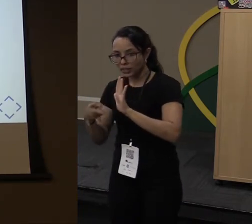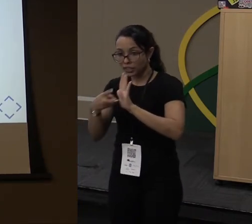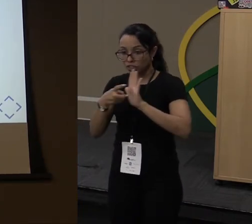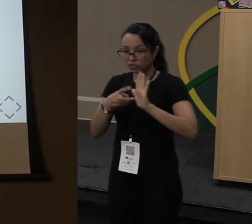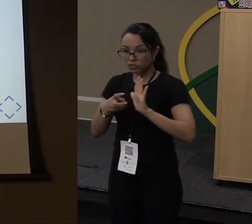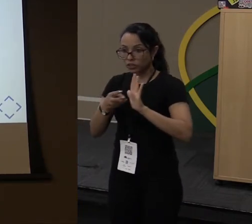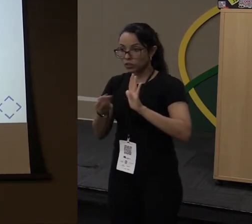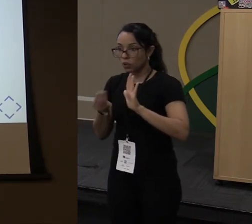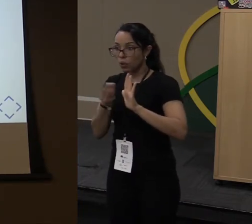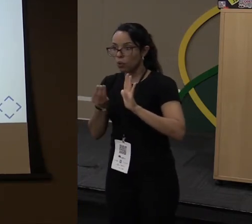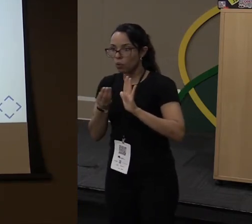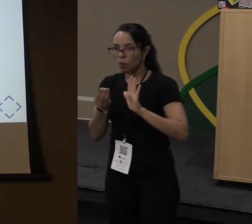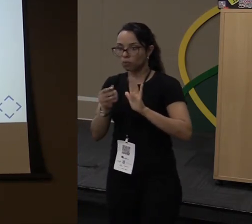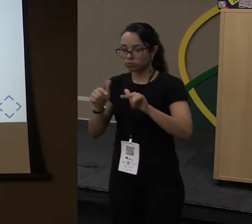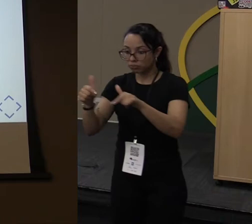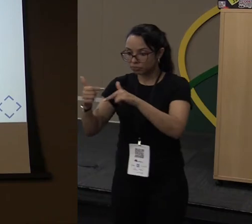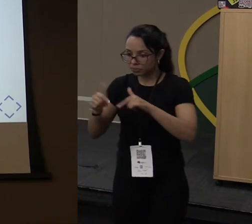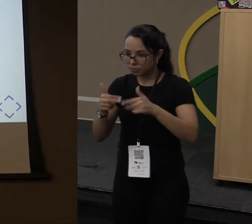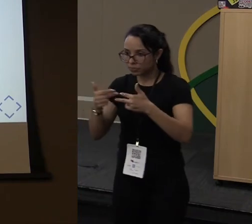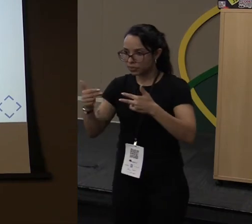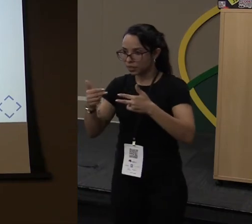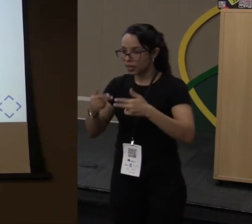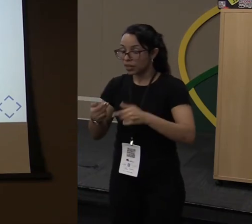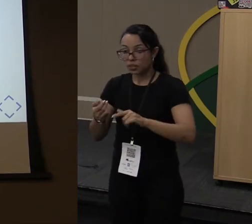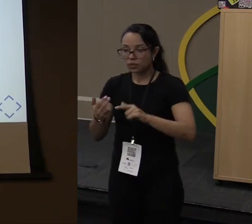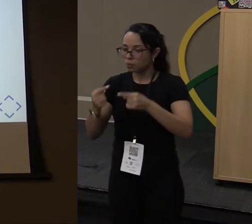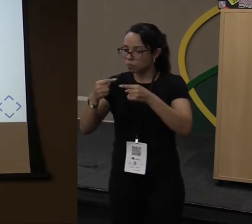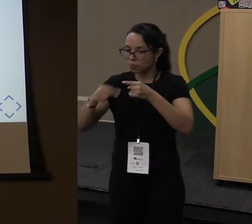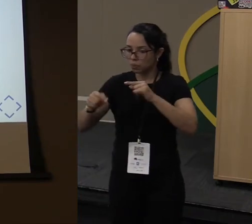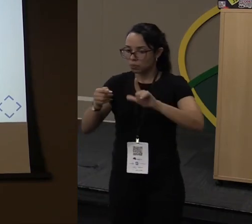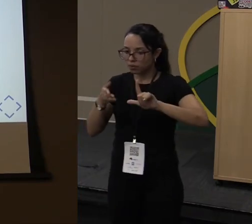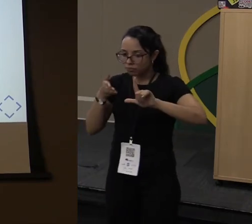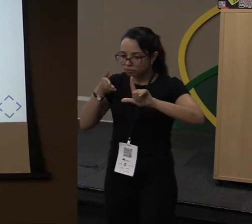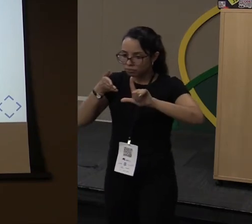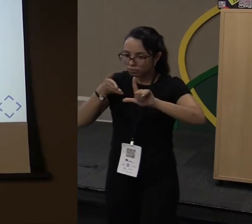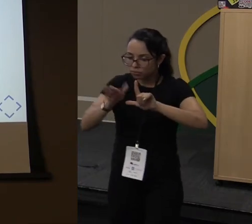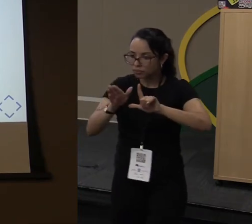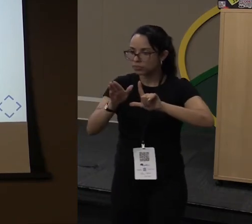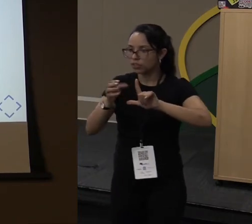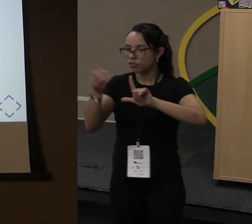como funcional. E não deixar que alguma coisa passe e em tempo de execução quebre.